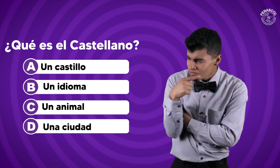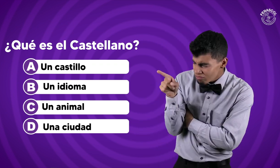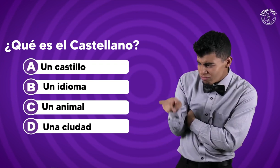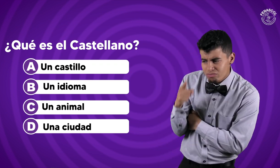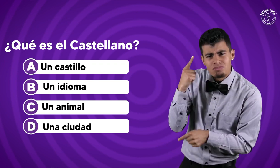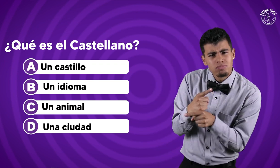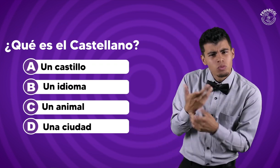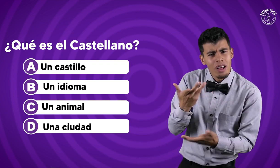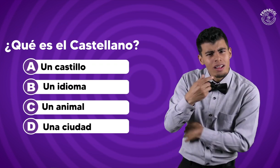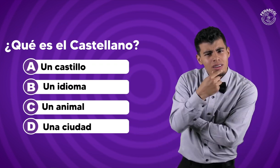comentarios.